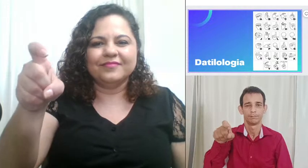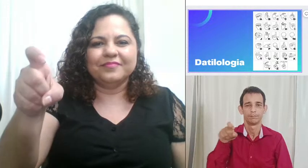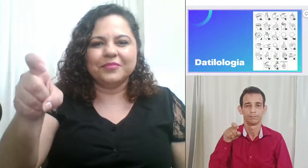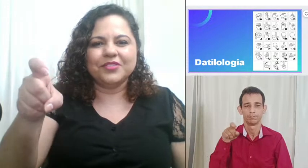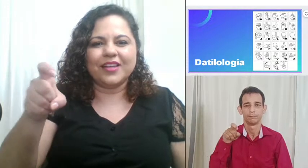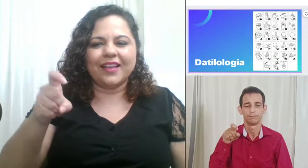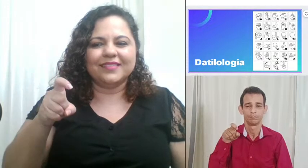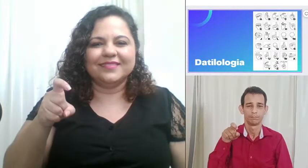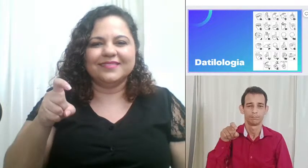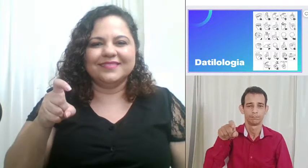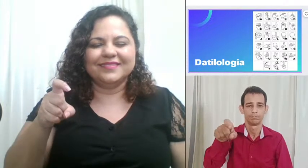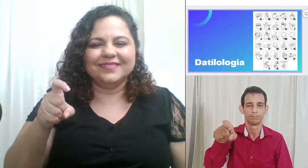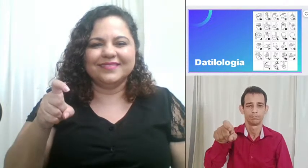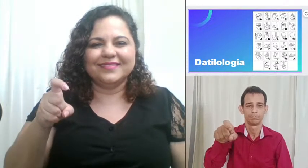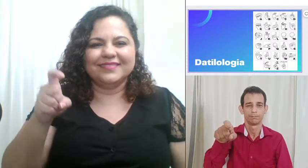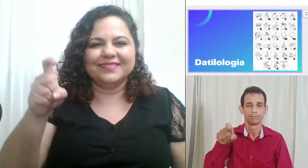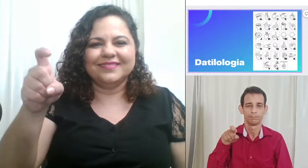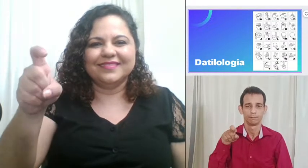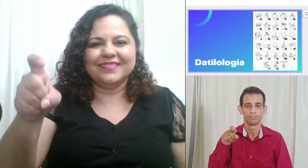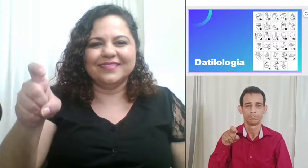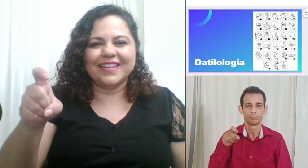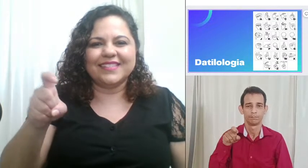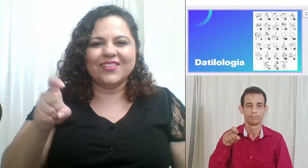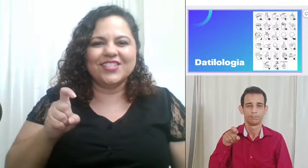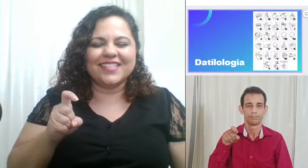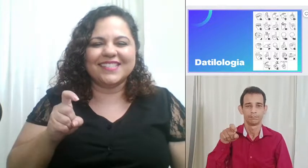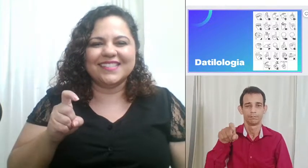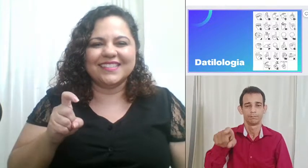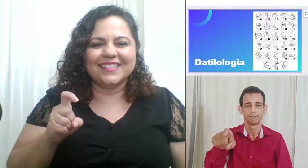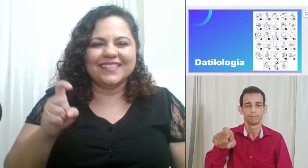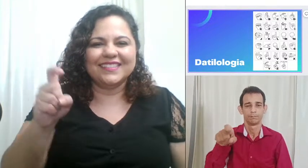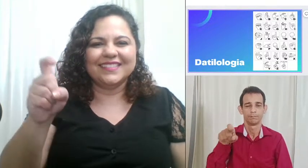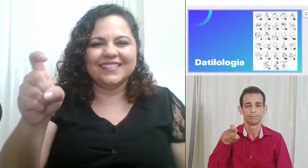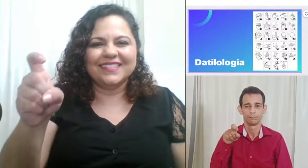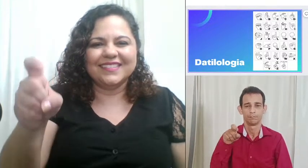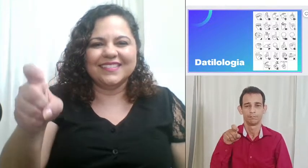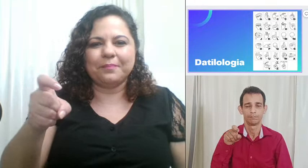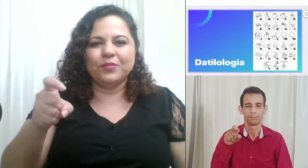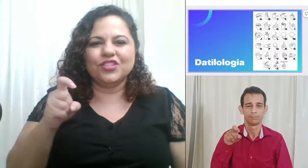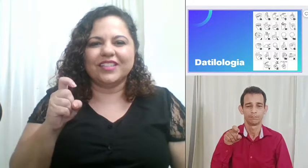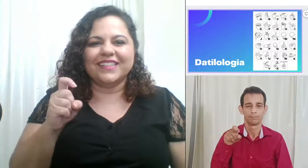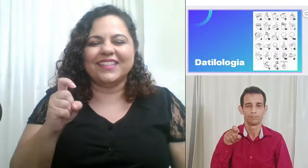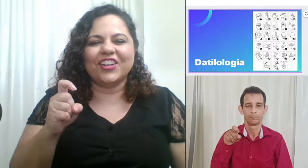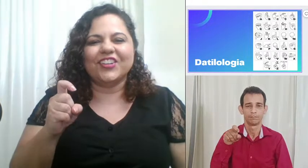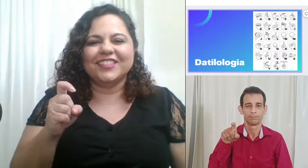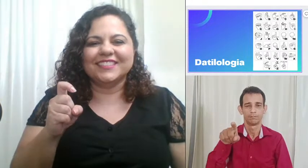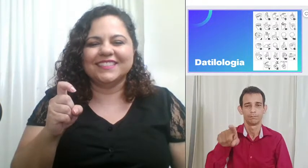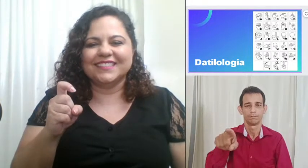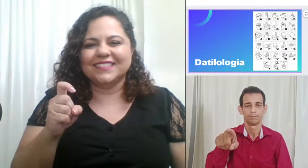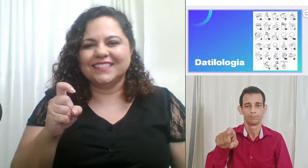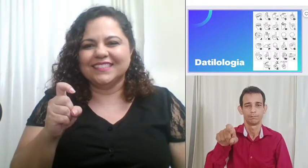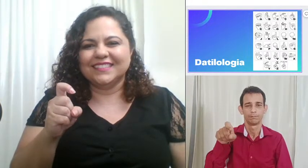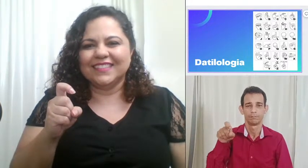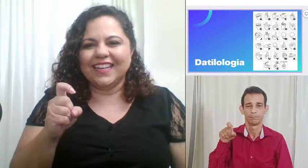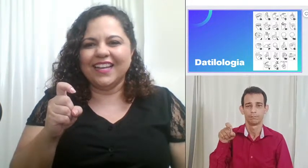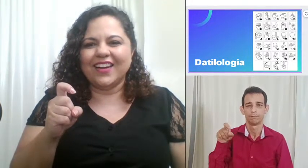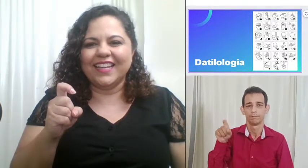puxar esse é o X esse é o puxando aqui legal né